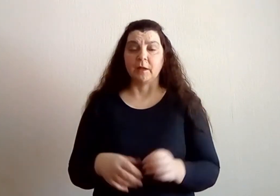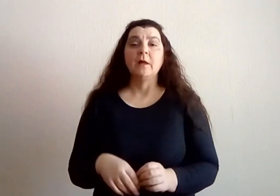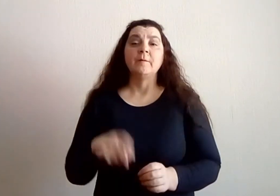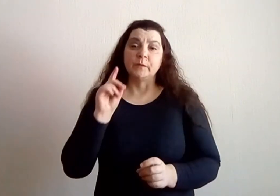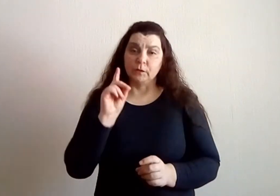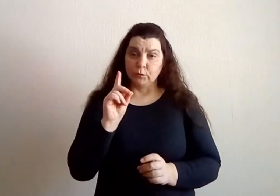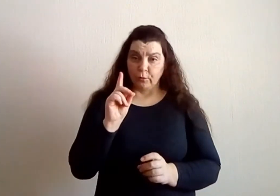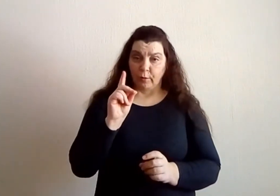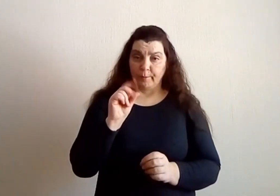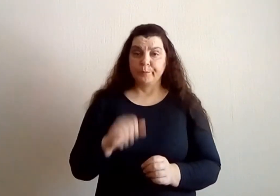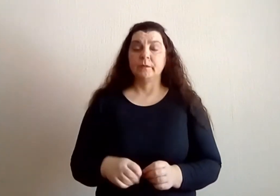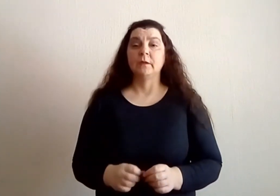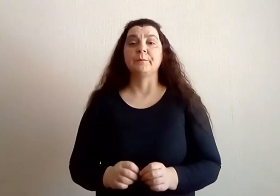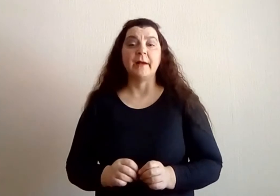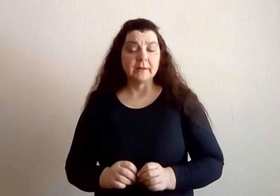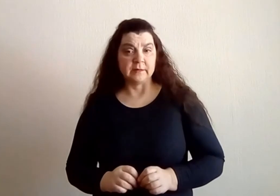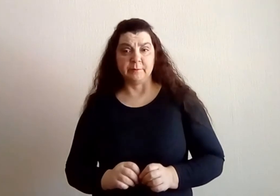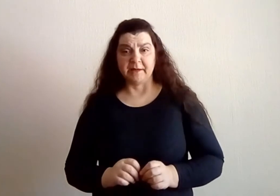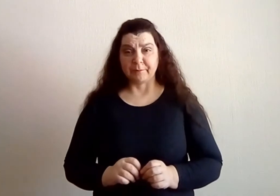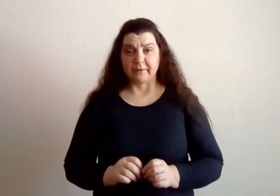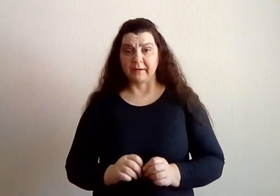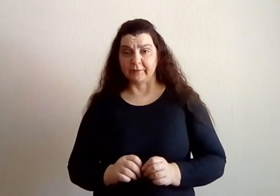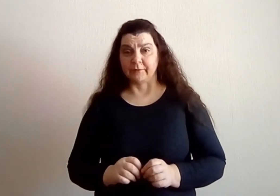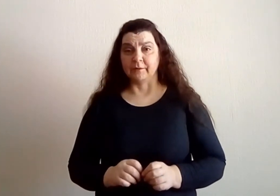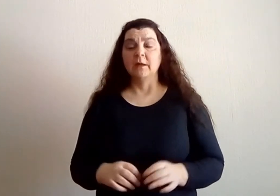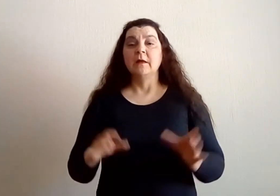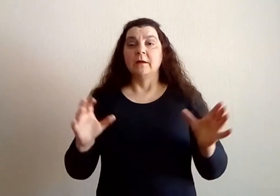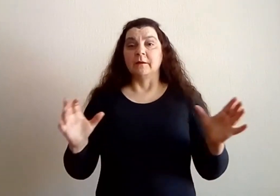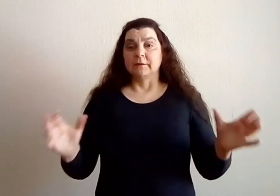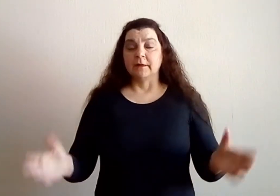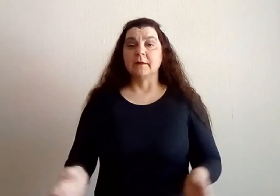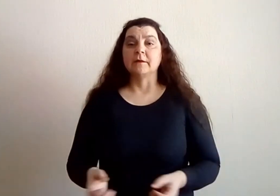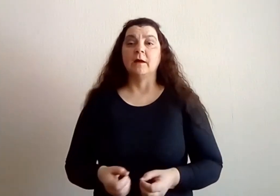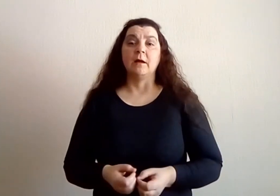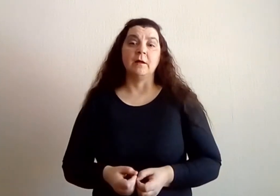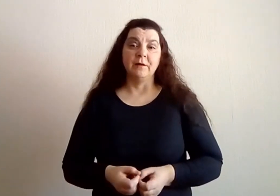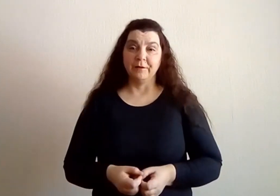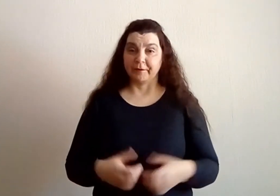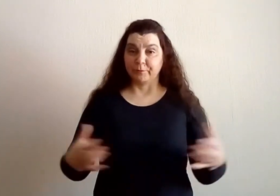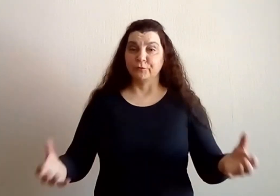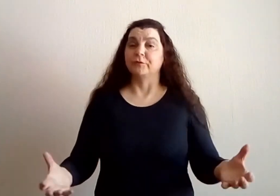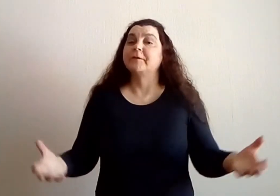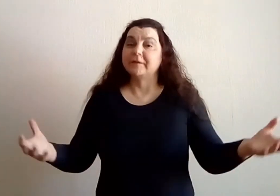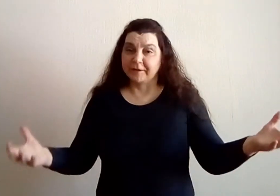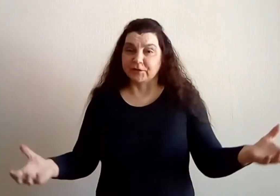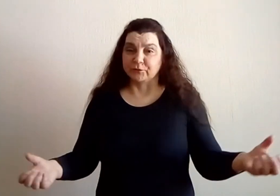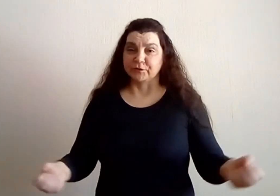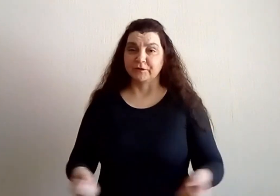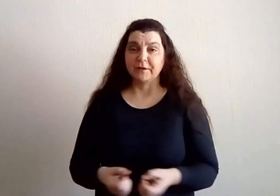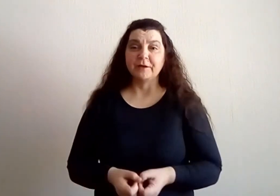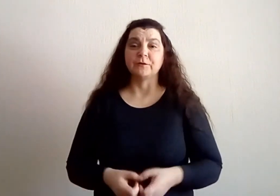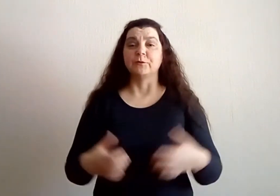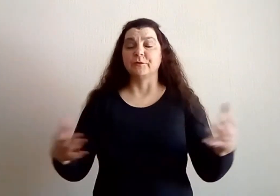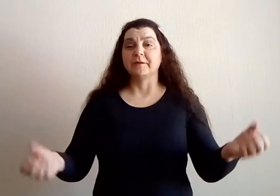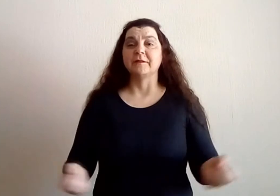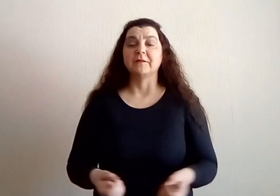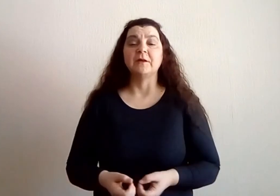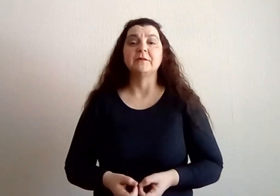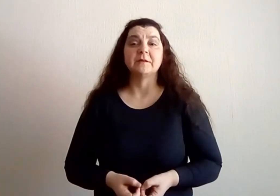Но практика моя показывает, так как я работаю, наверное, каждый уже знает, но если не знает, я